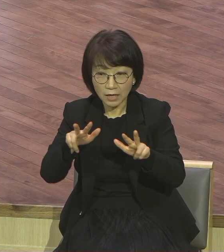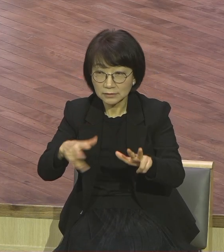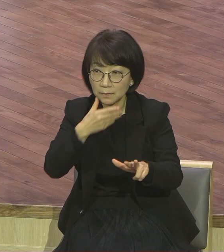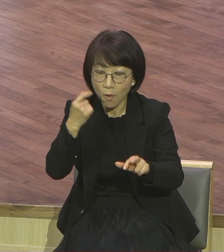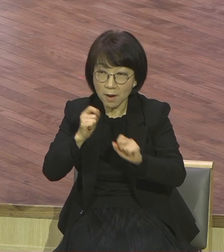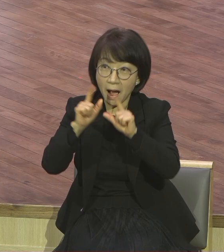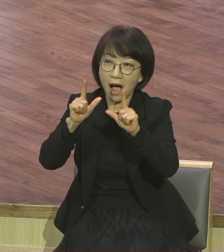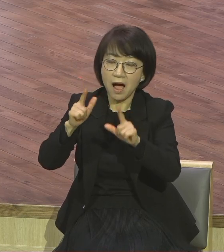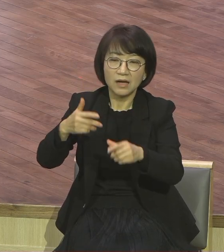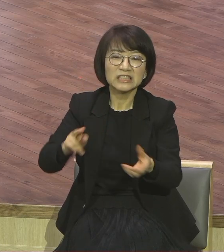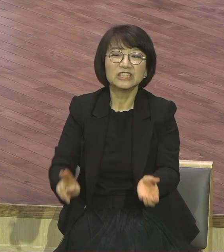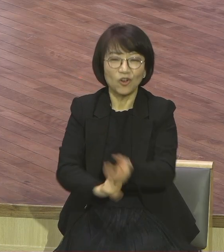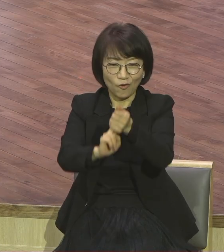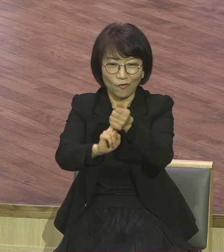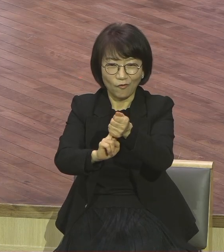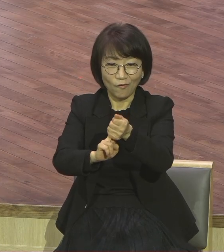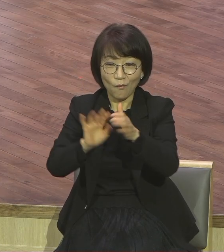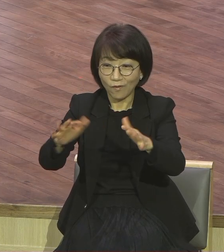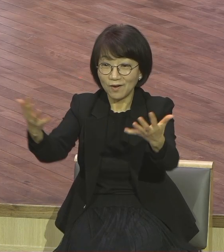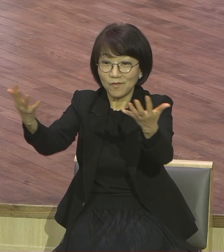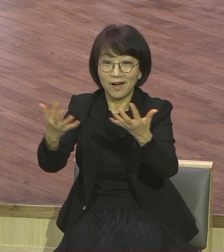여기 와서 앉아있다 하는 게 기적이에요. 기적.